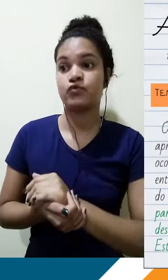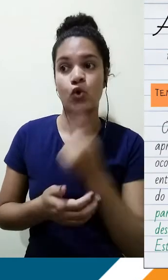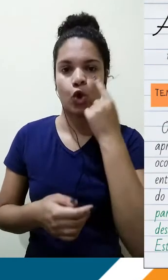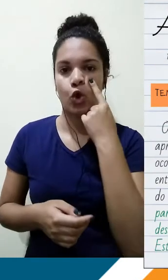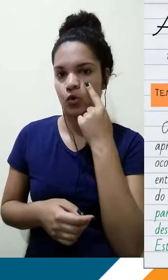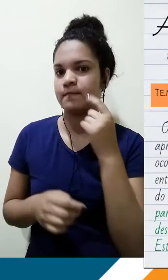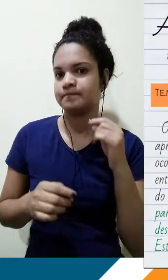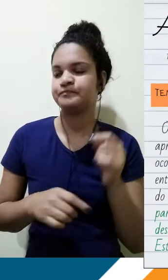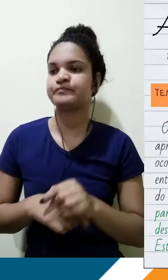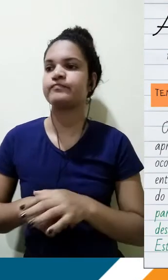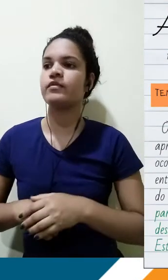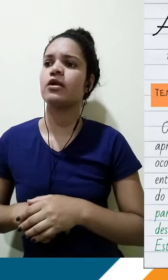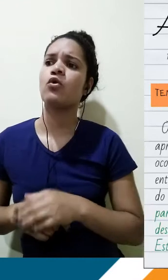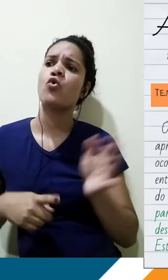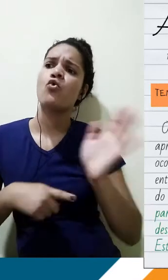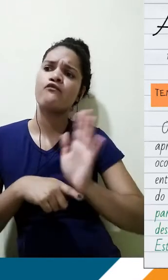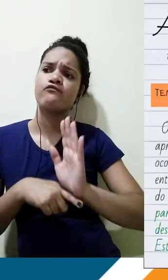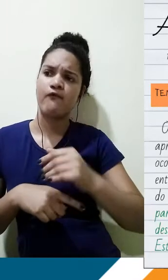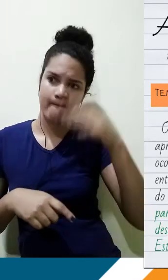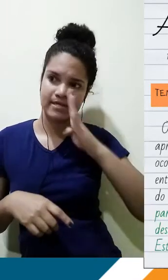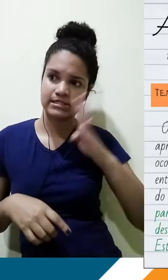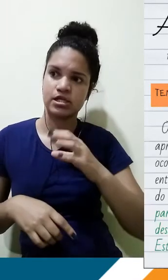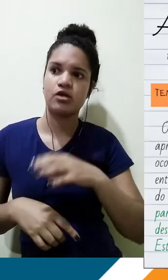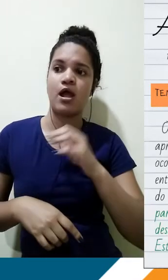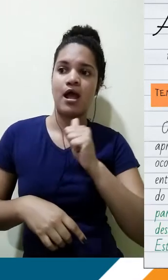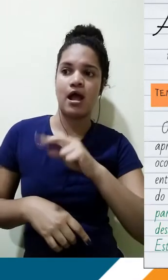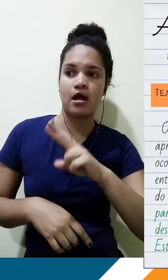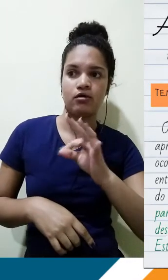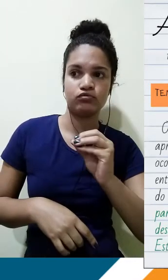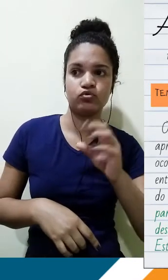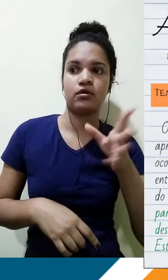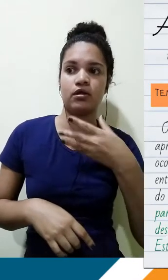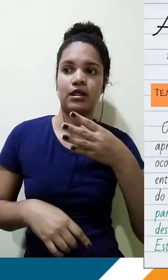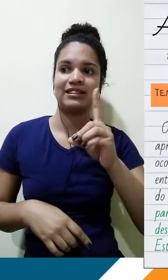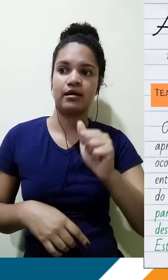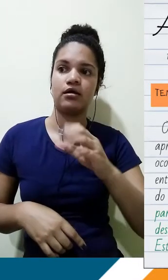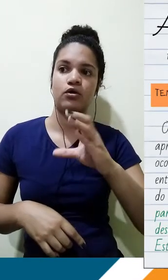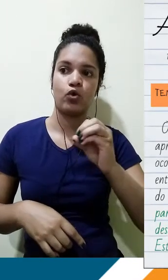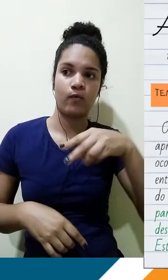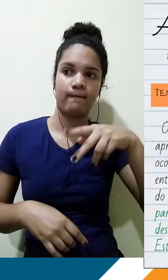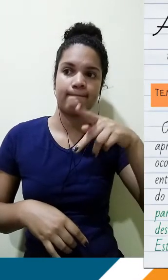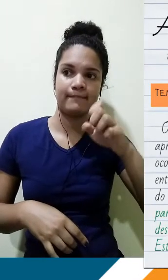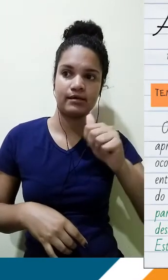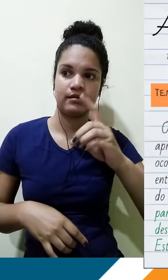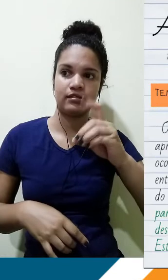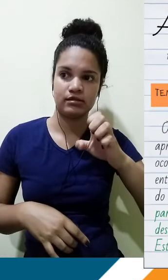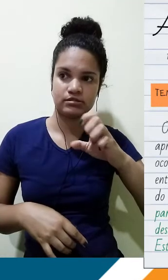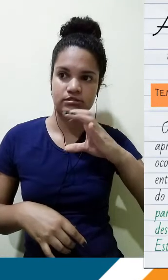O filme brasileiro Alto da Compadecida inicia-se a partir de uma apresentação cinematográfica para a população da pequena cidade em que ocorre a